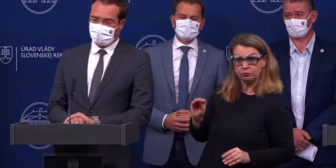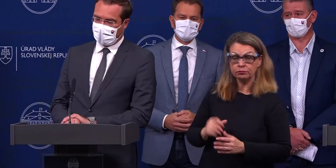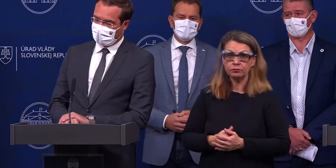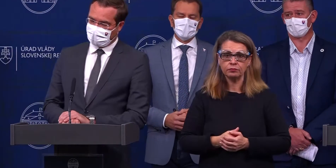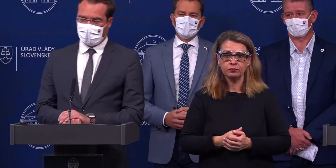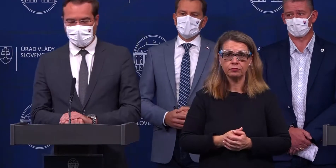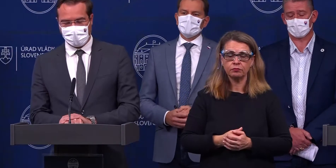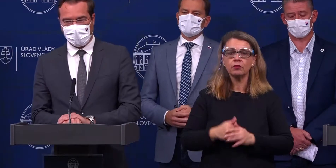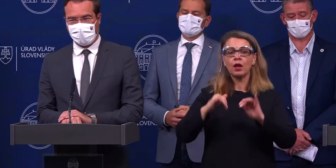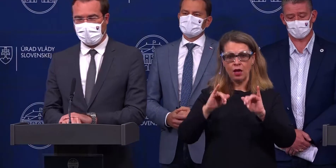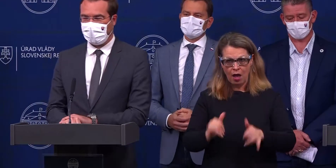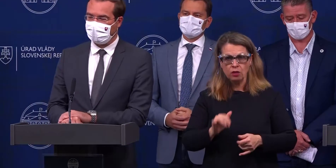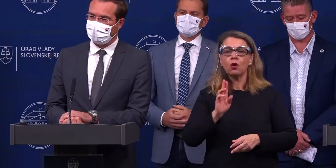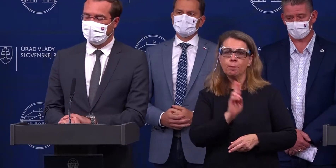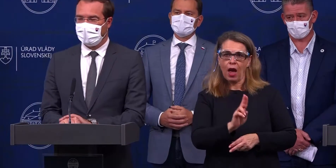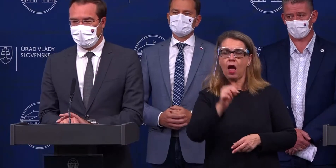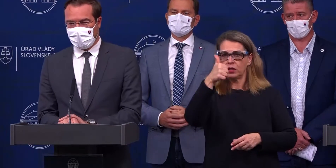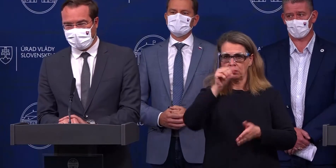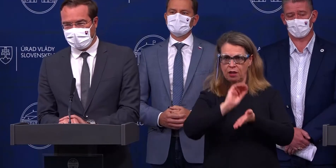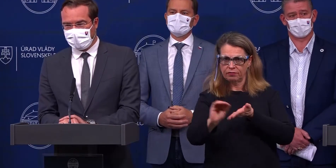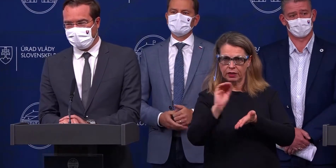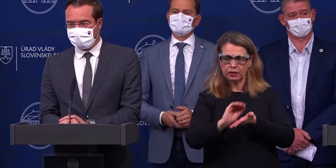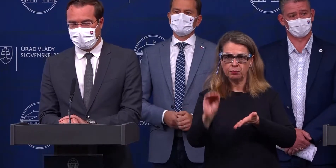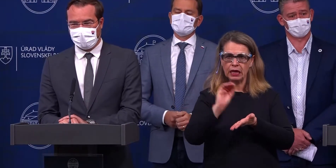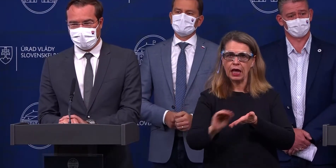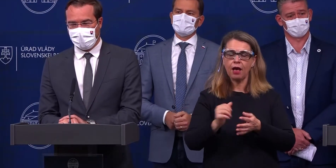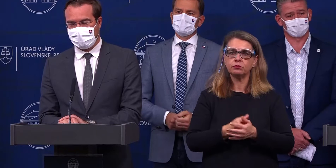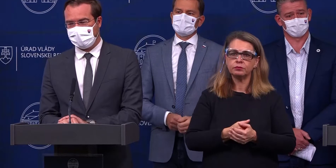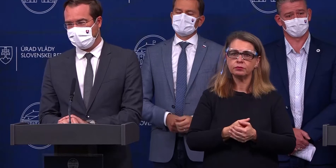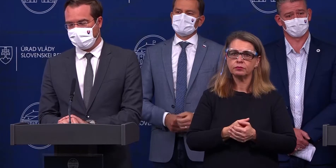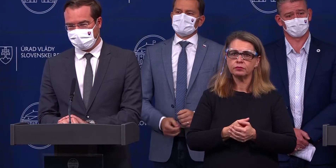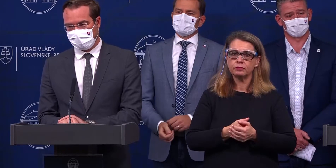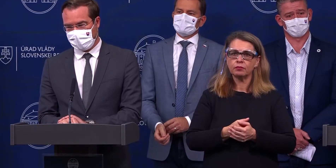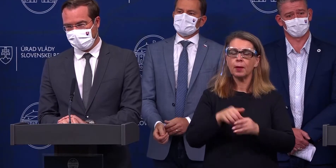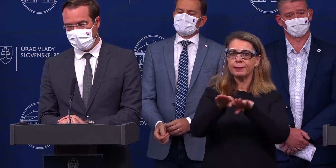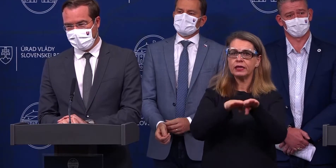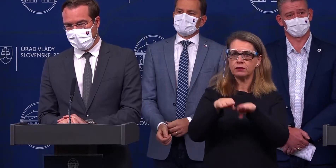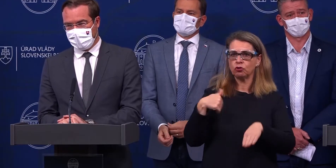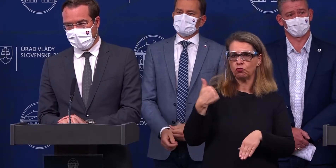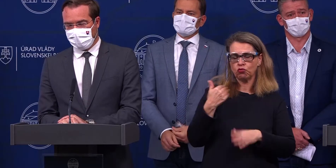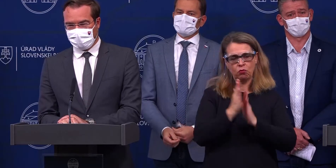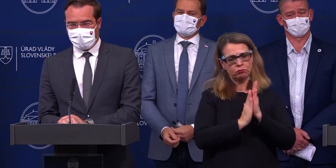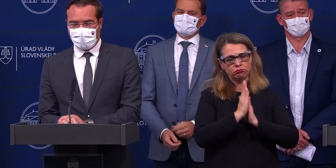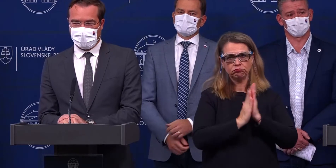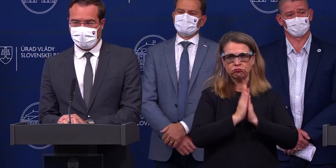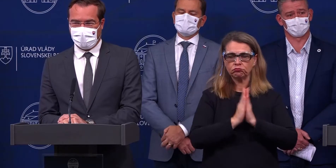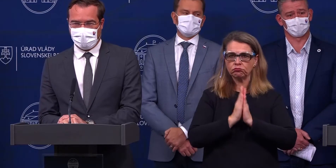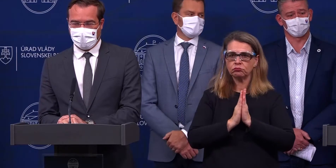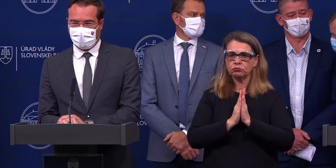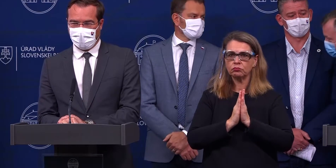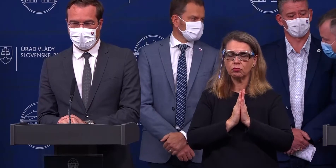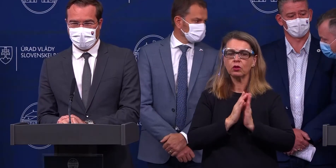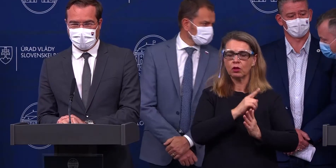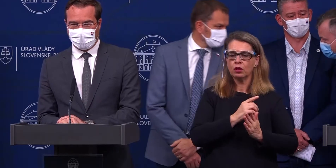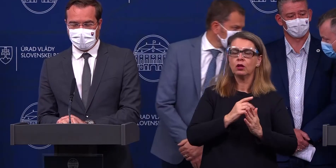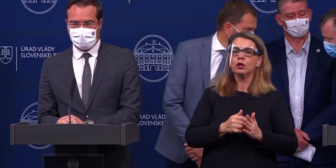Áno, je tam jedna výnimka na návrh zastupcu ministerstva školstva. Ústredný krizový štáb